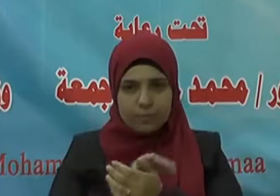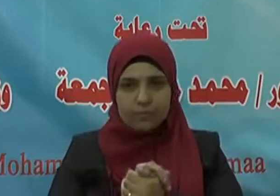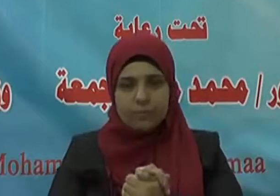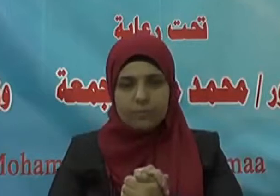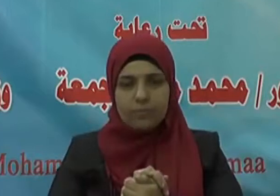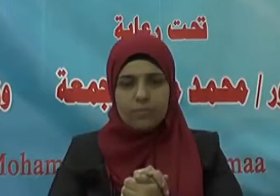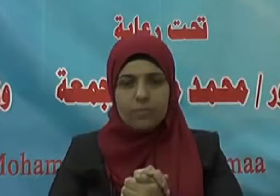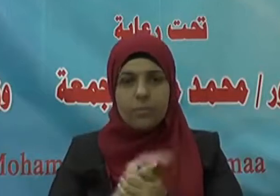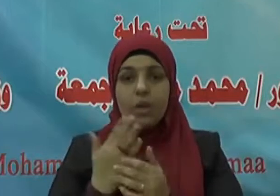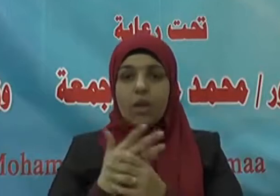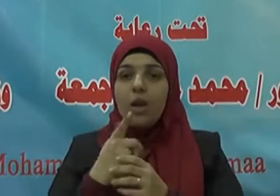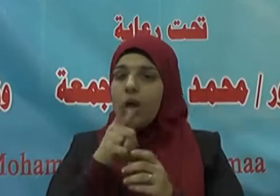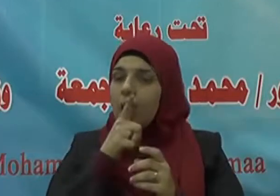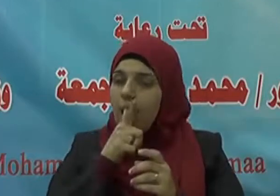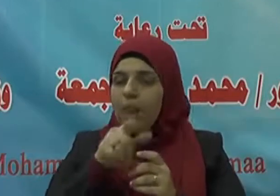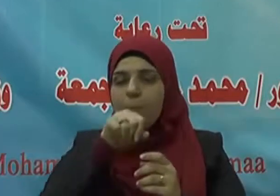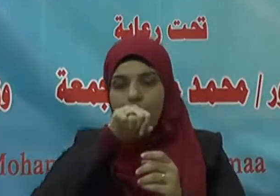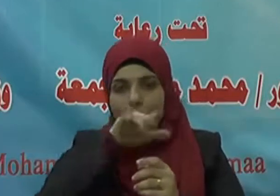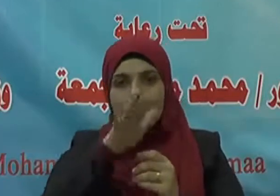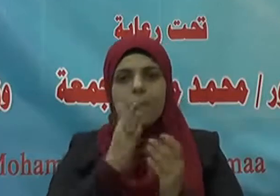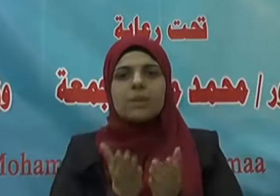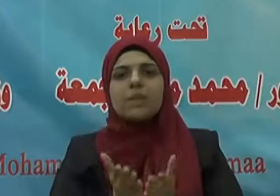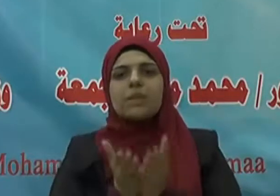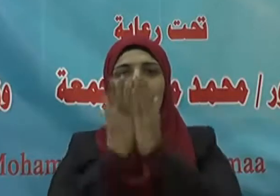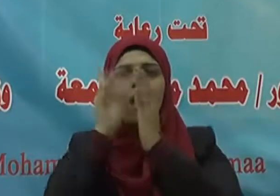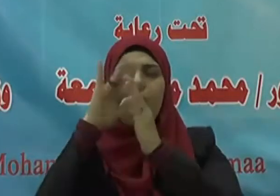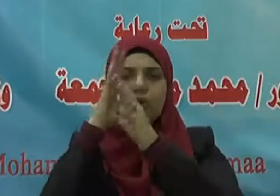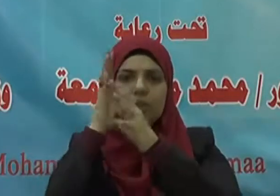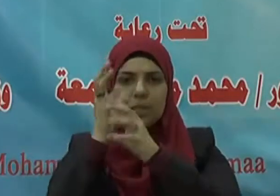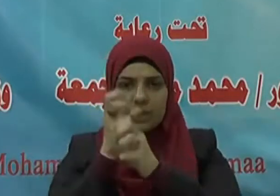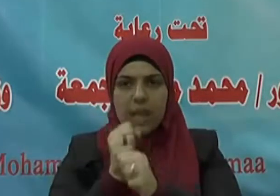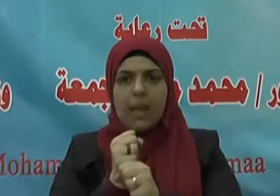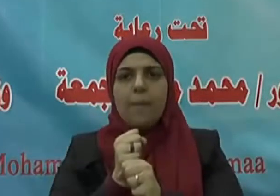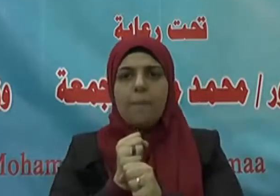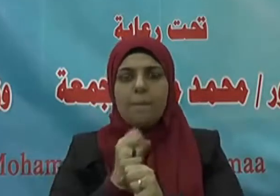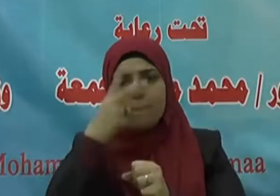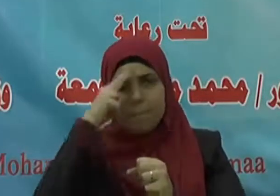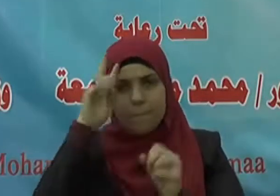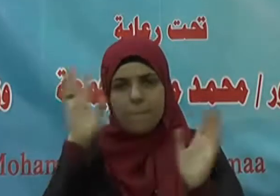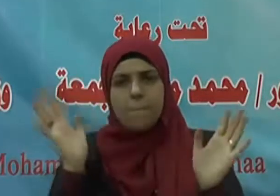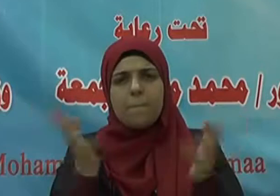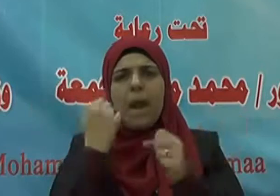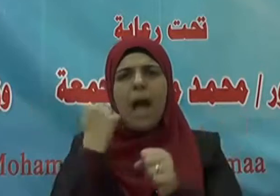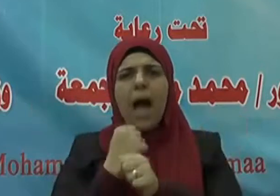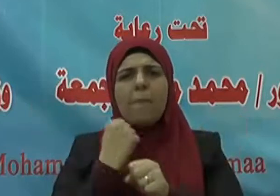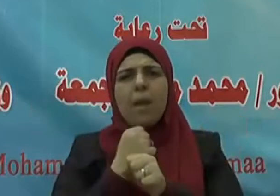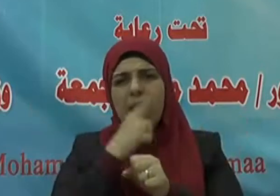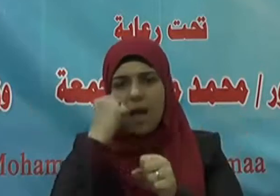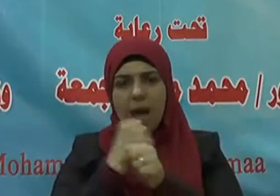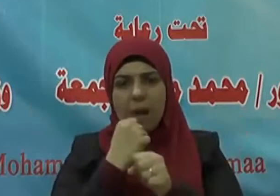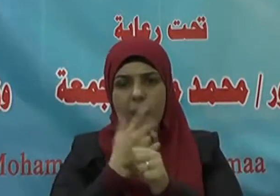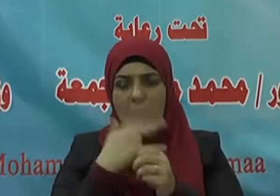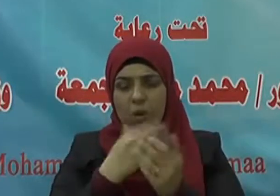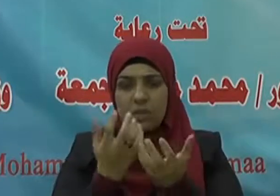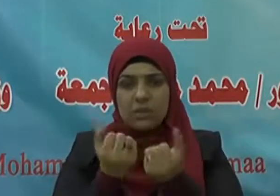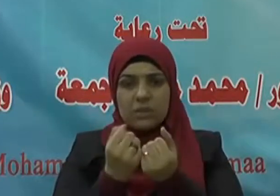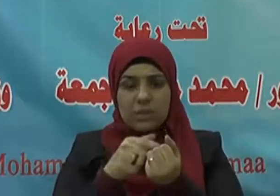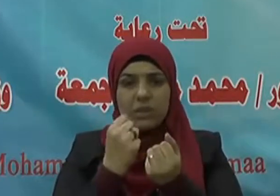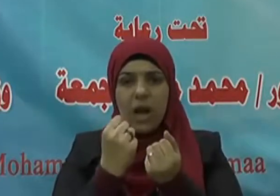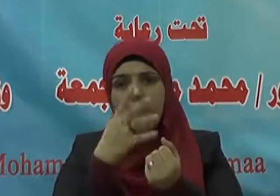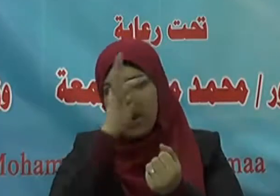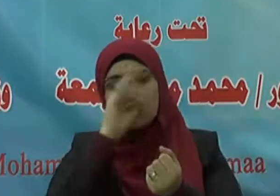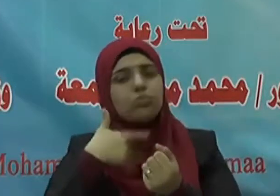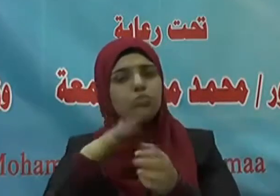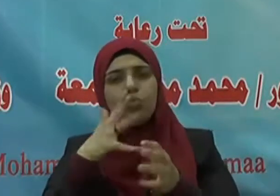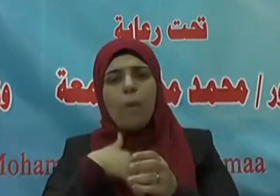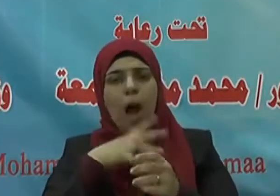فحث صلى الله عليه وسلم من يعجز عن العمل على الإمساك